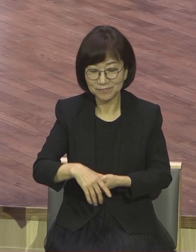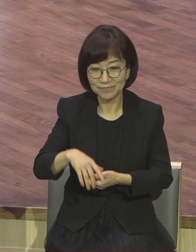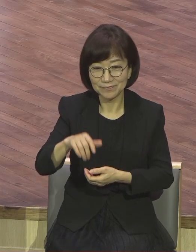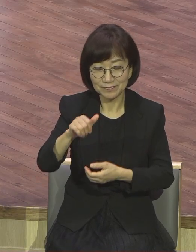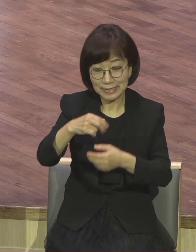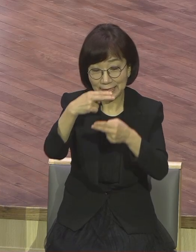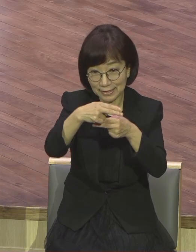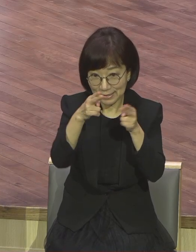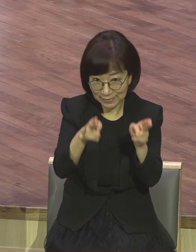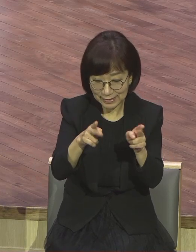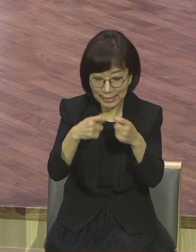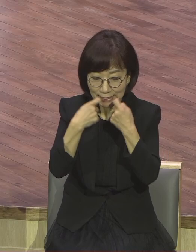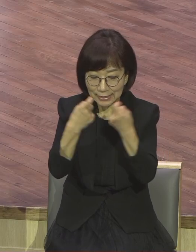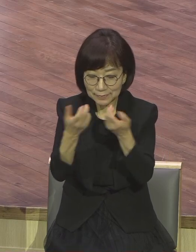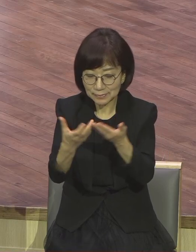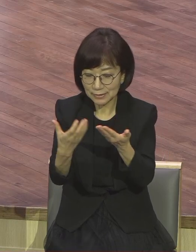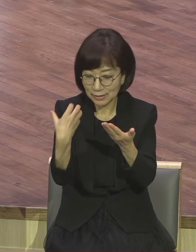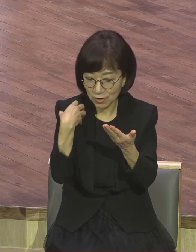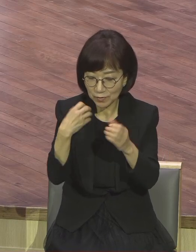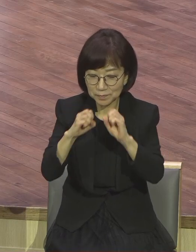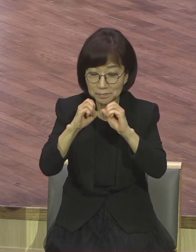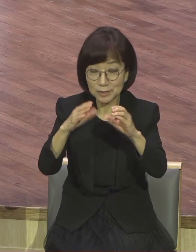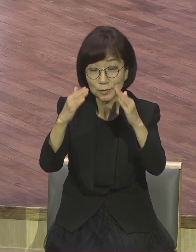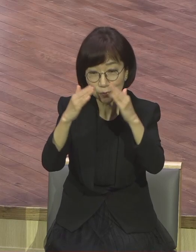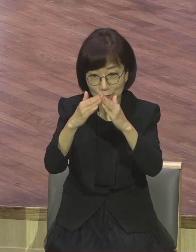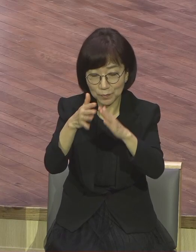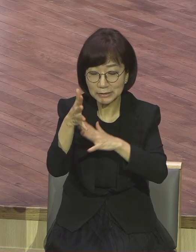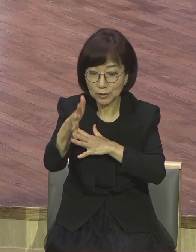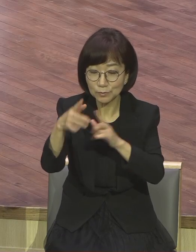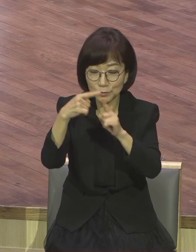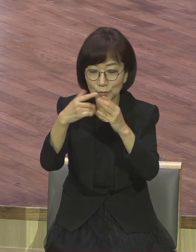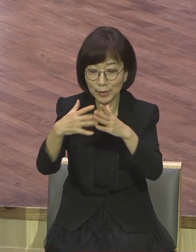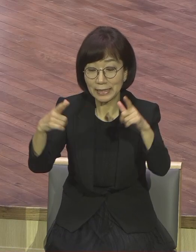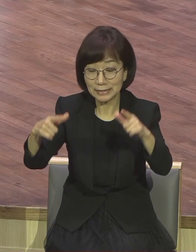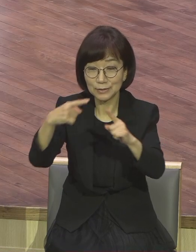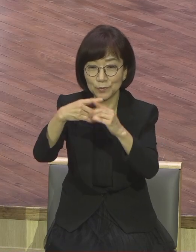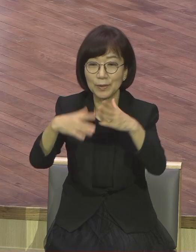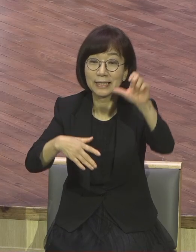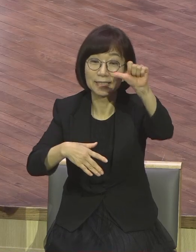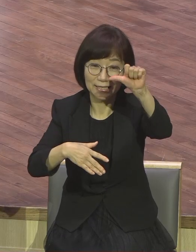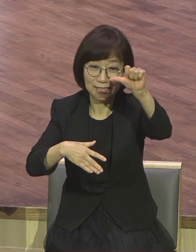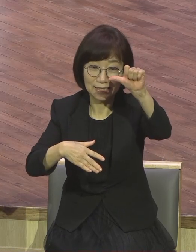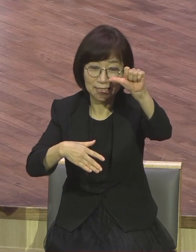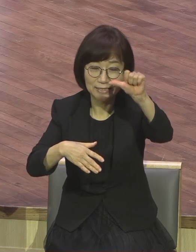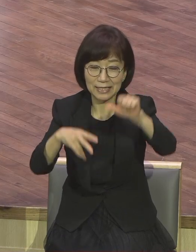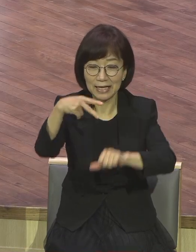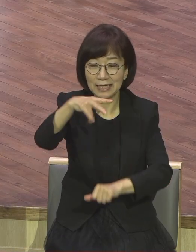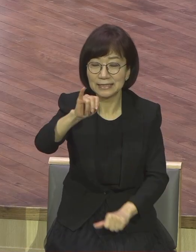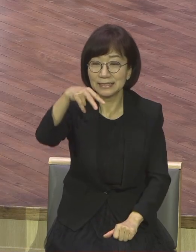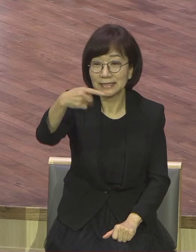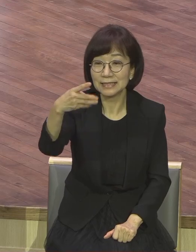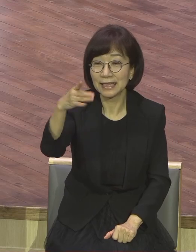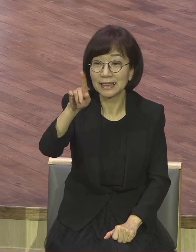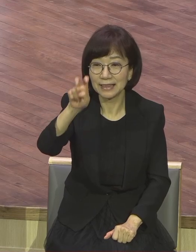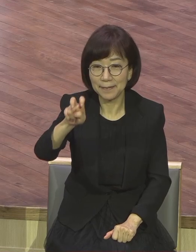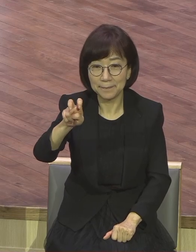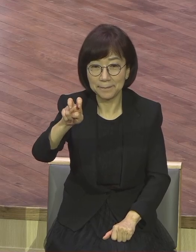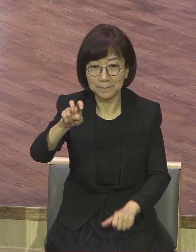팀사역 미션 전문기 직위 이게 무슨 말이냐 개인적으로 확산시켜 나갈게 다락방 팀사역